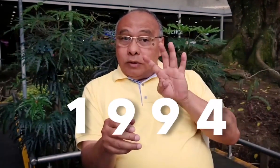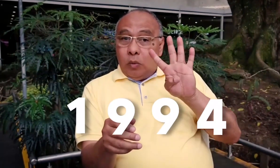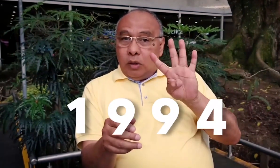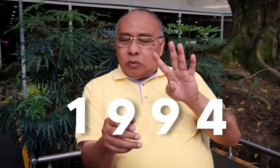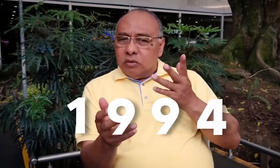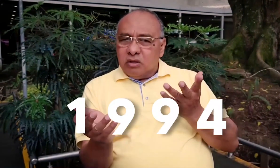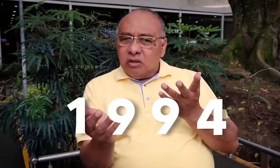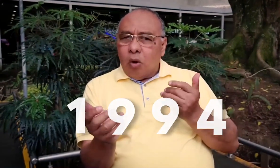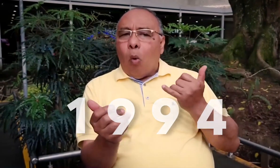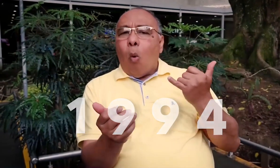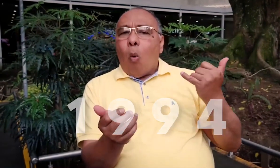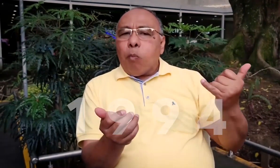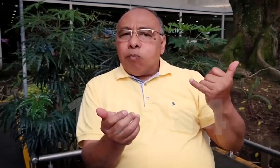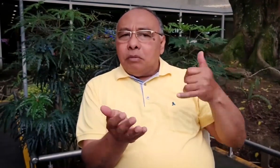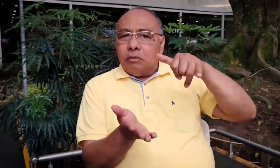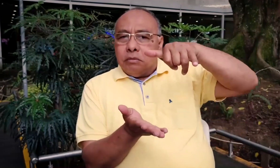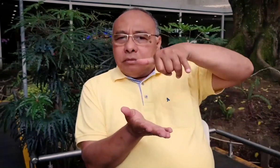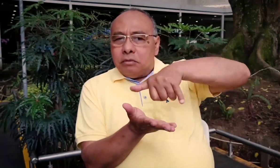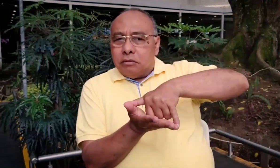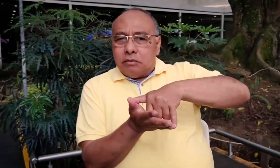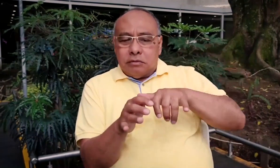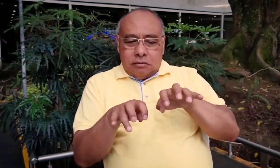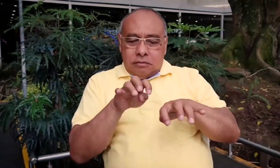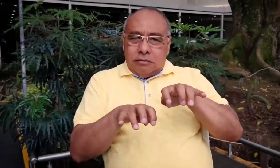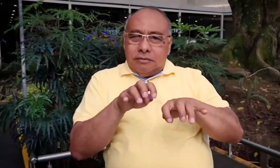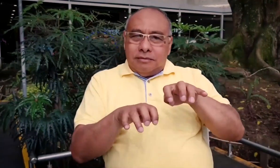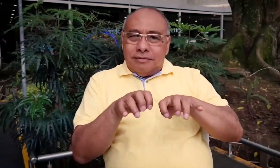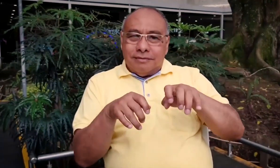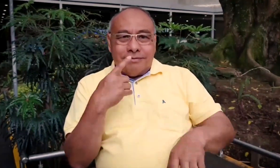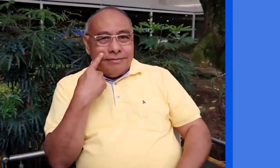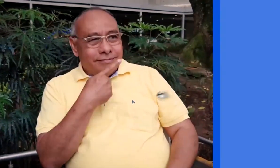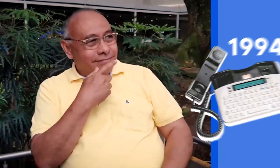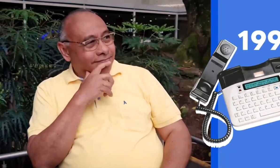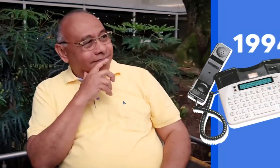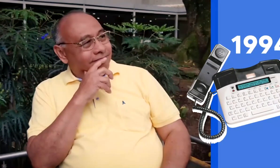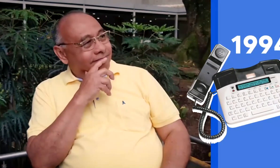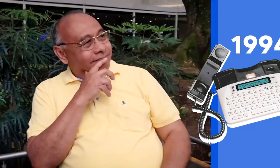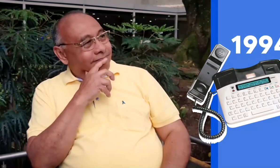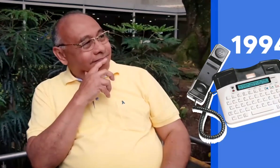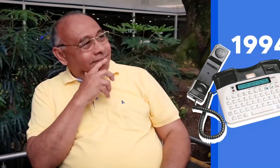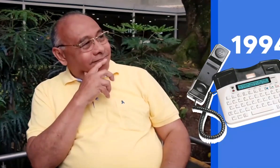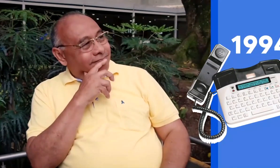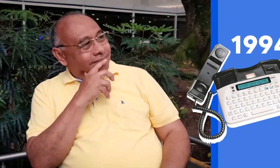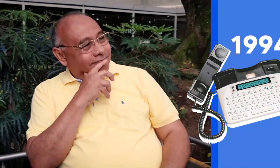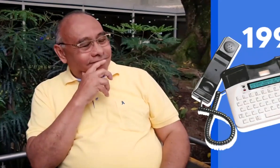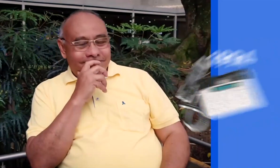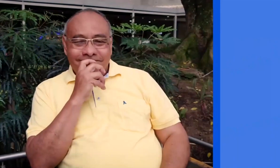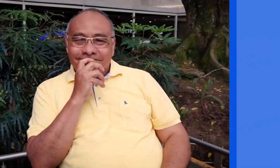de 1994 existían unos teléfonos teléfonos con un teclado, los TTY, estos